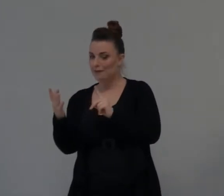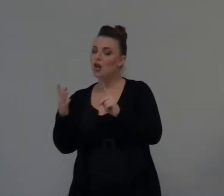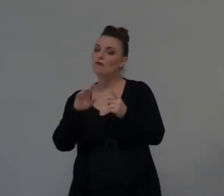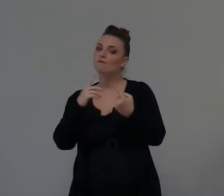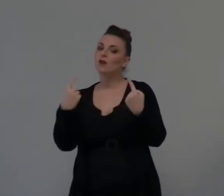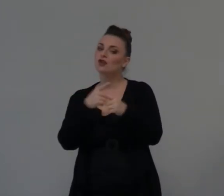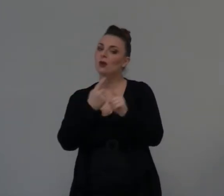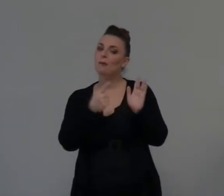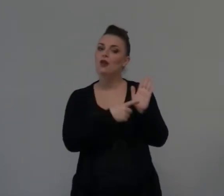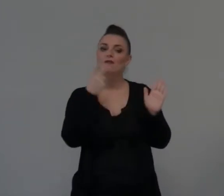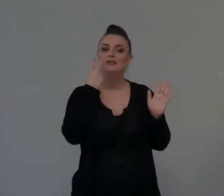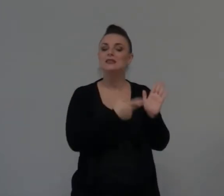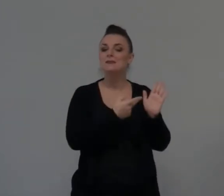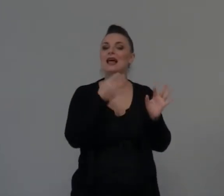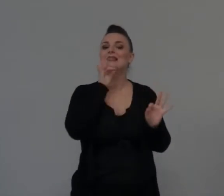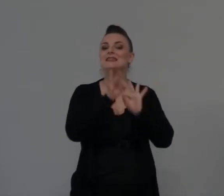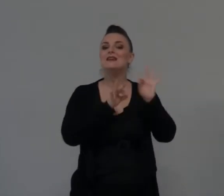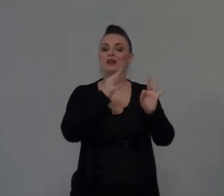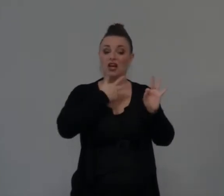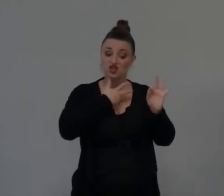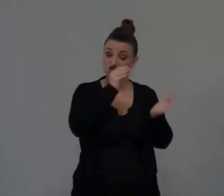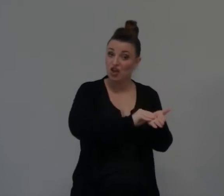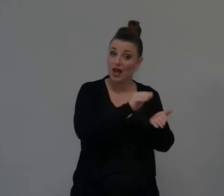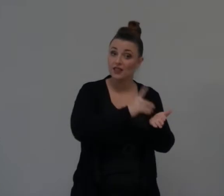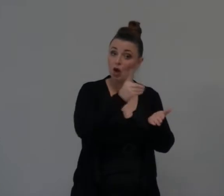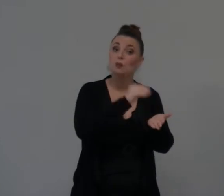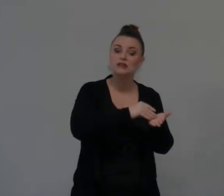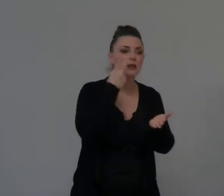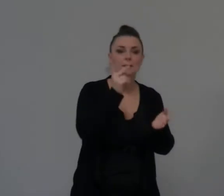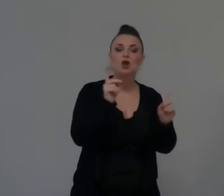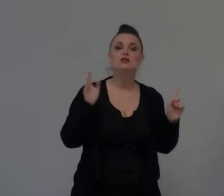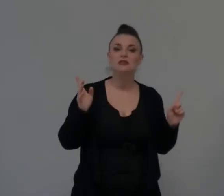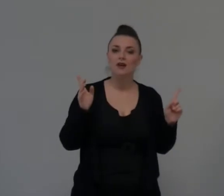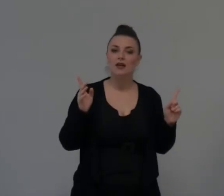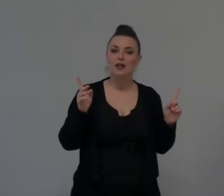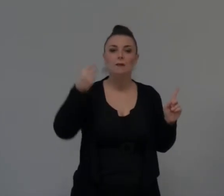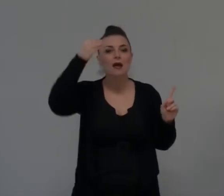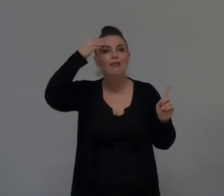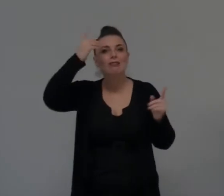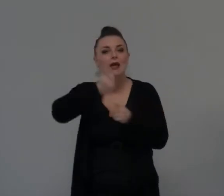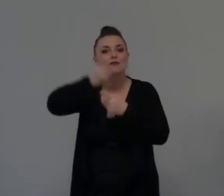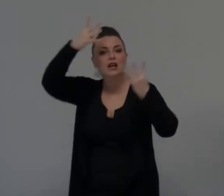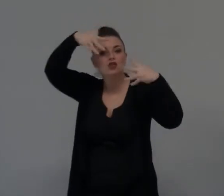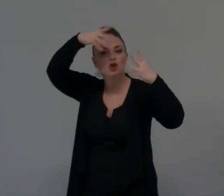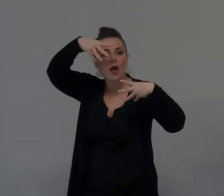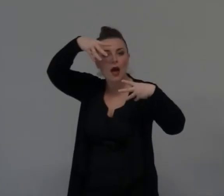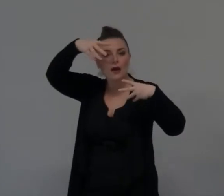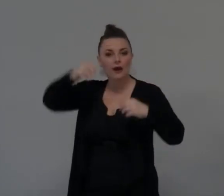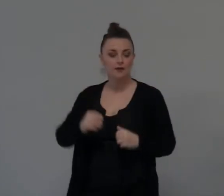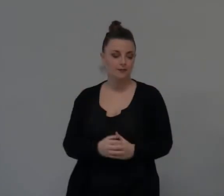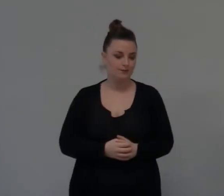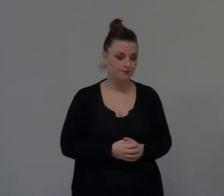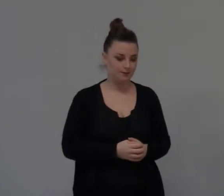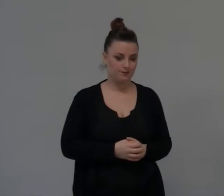fede. Ora, forse, tu sei frustrato, o sei frustrato, perché non vedi